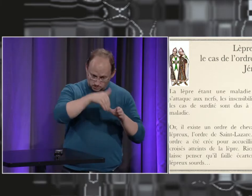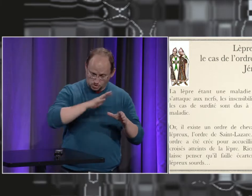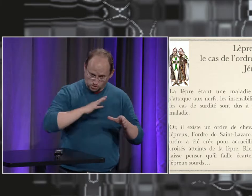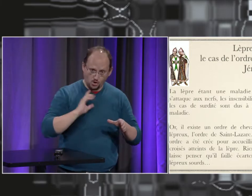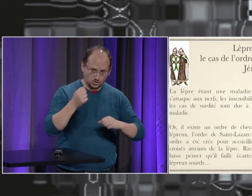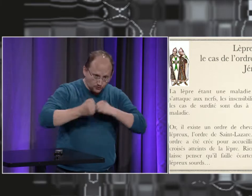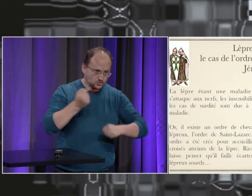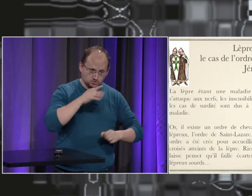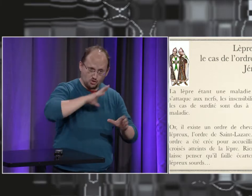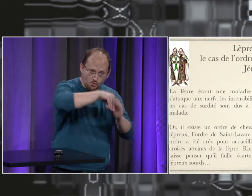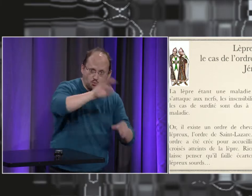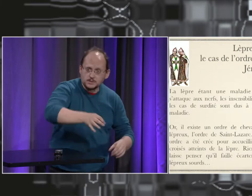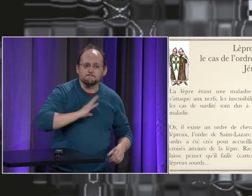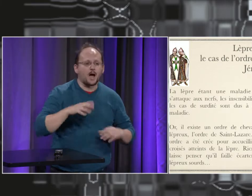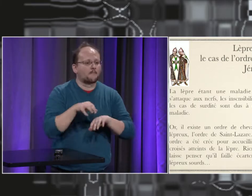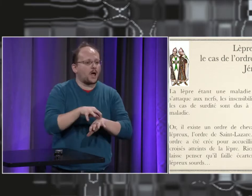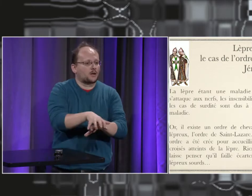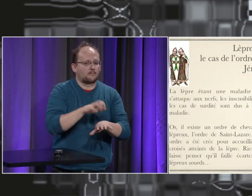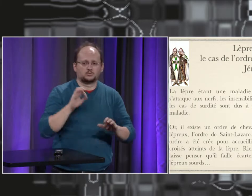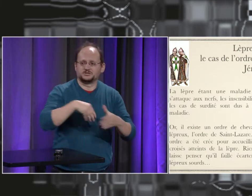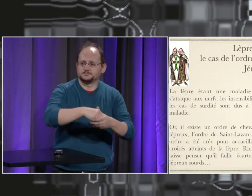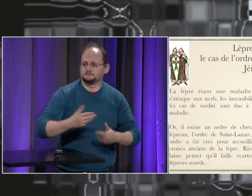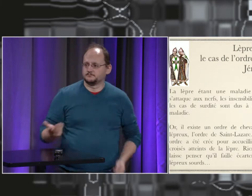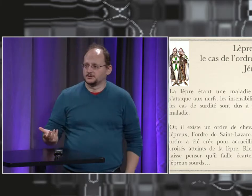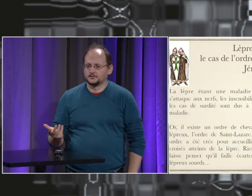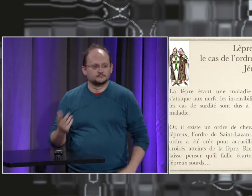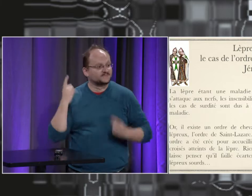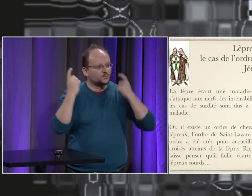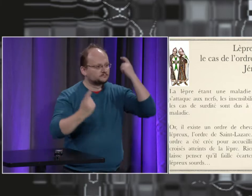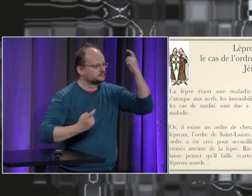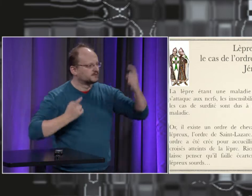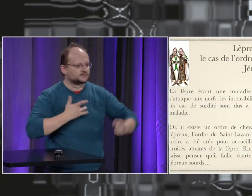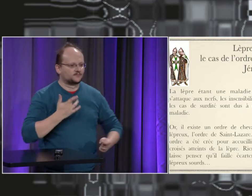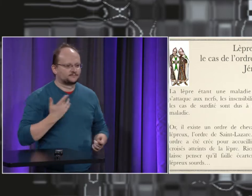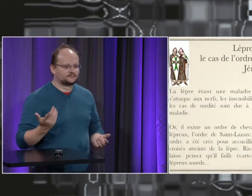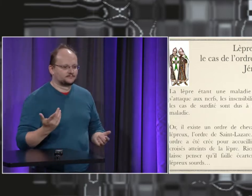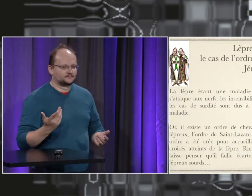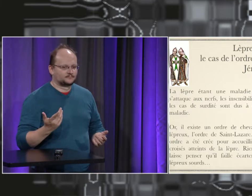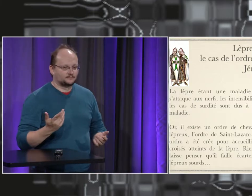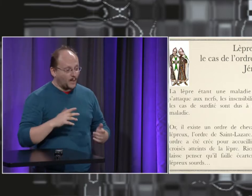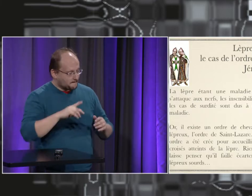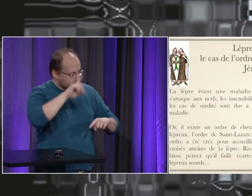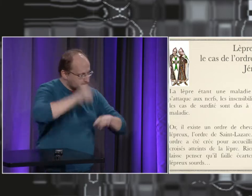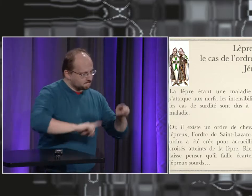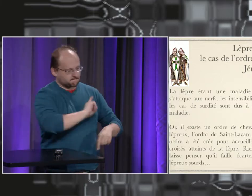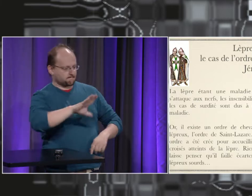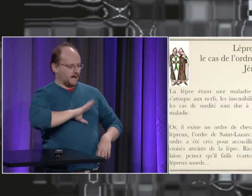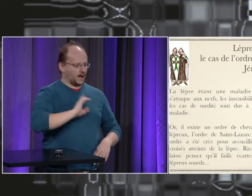des chevaliers qui étaient sourds parce que cette maladie faisait partie était une maladie qui